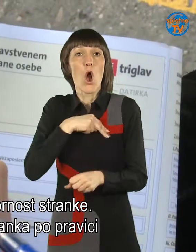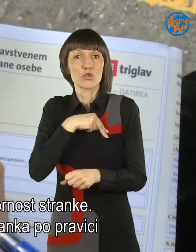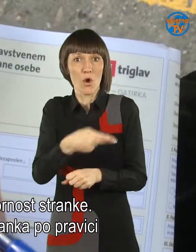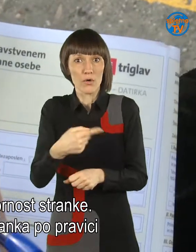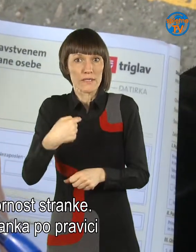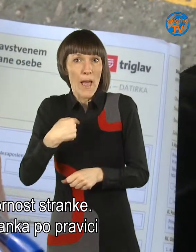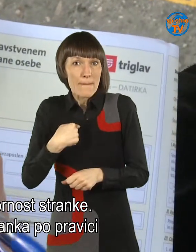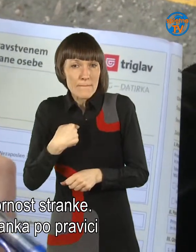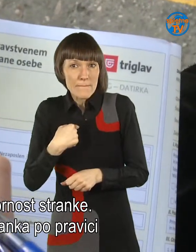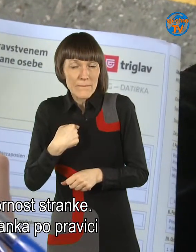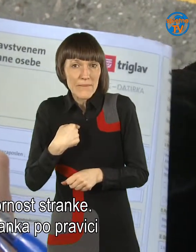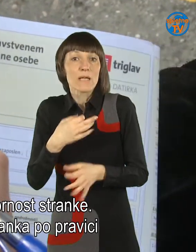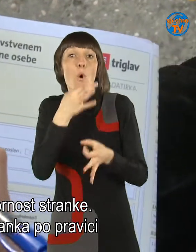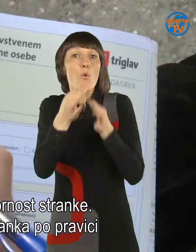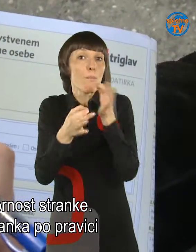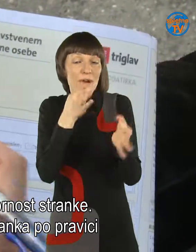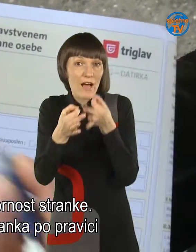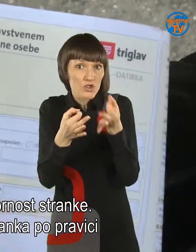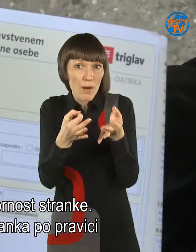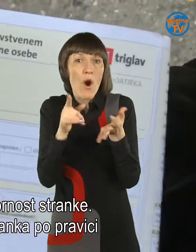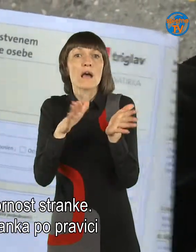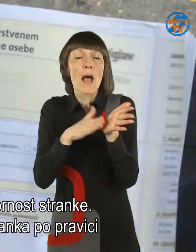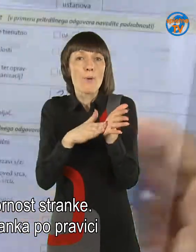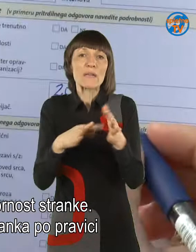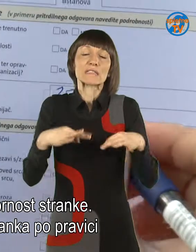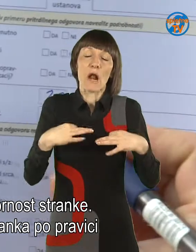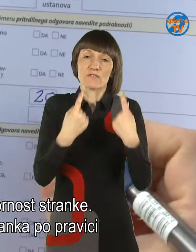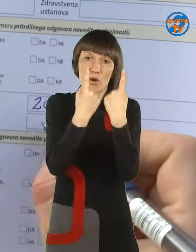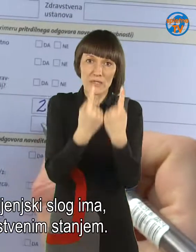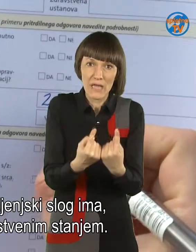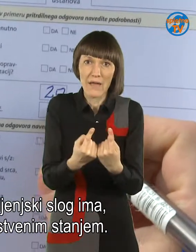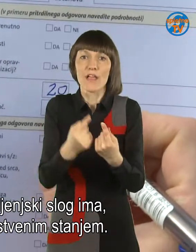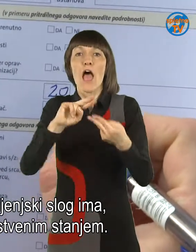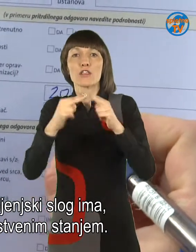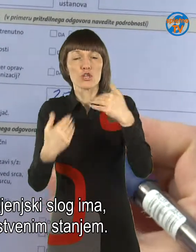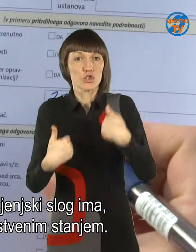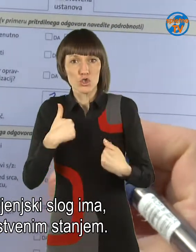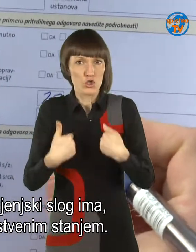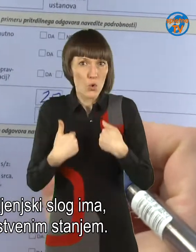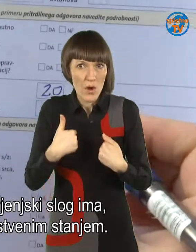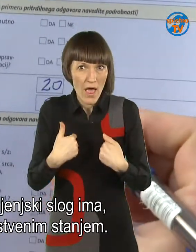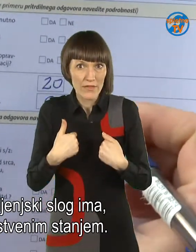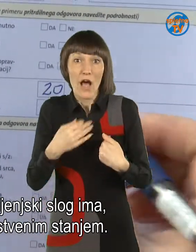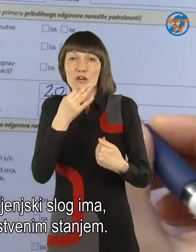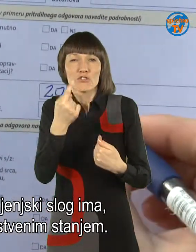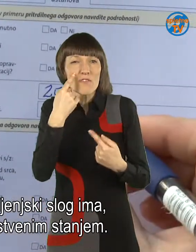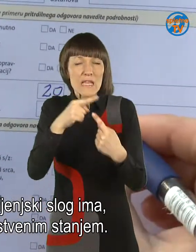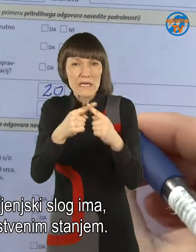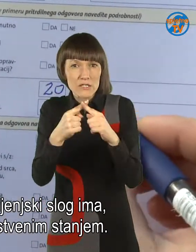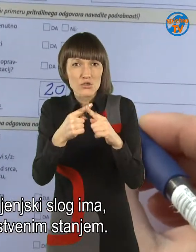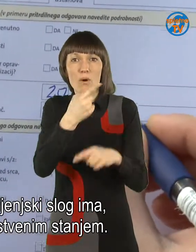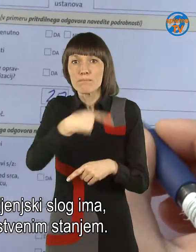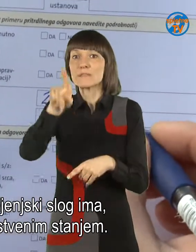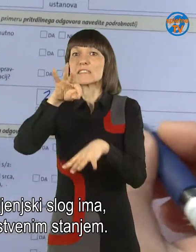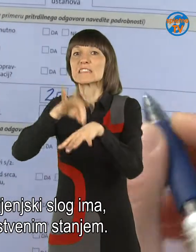po pravici, kakšen življenjski slok ima, kaj je z njenim zdravstvenim stanjem. V določenih primerih je prav tako napotimo na zdravnički pregled k